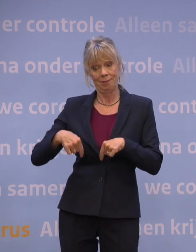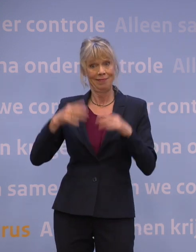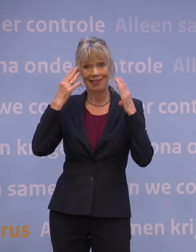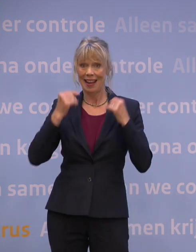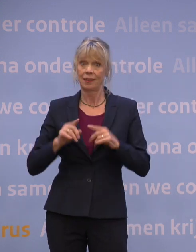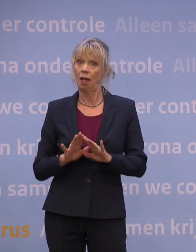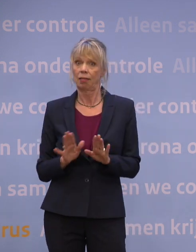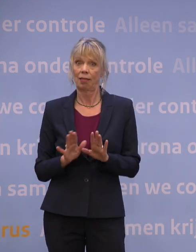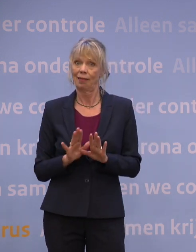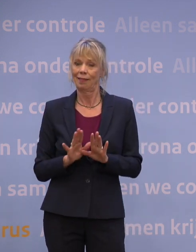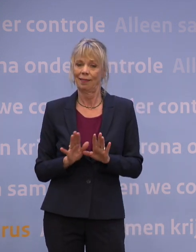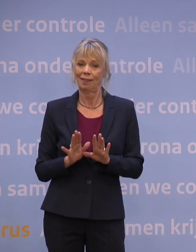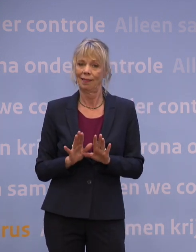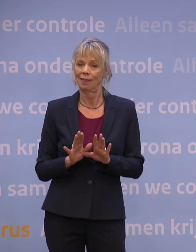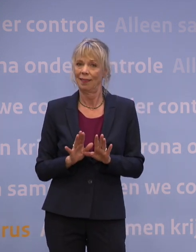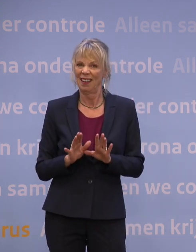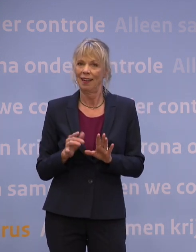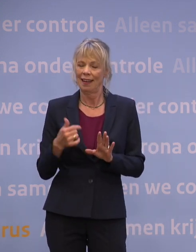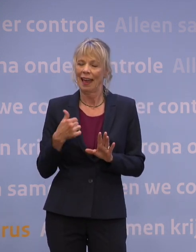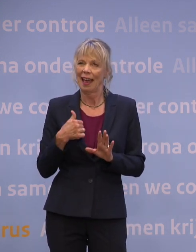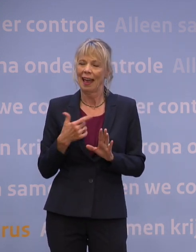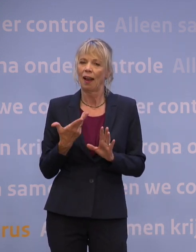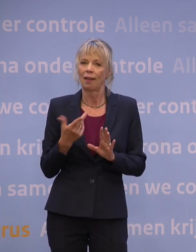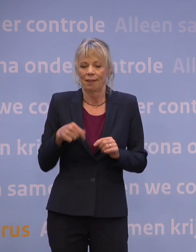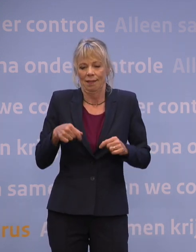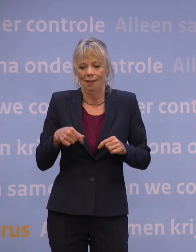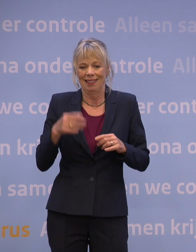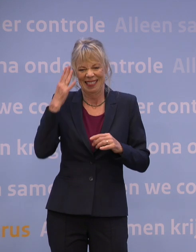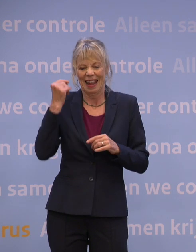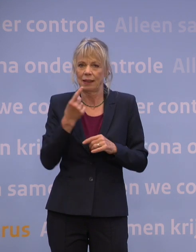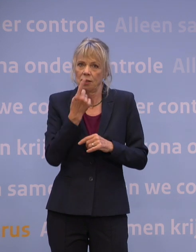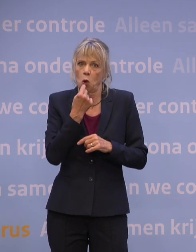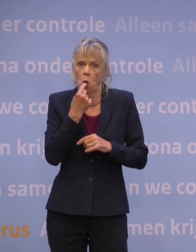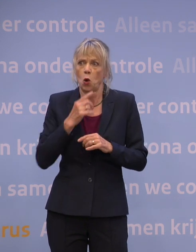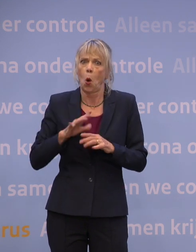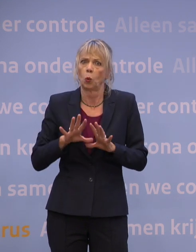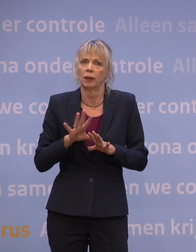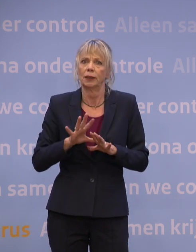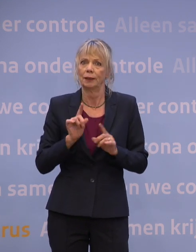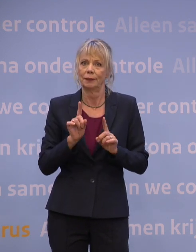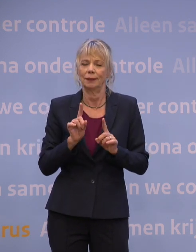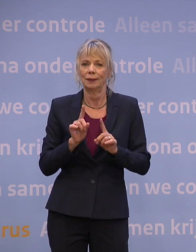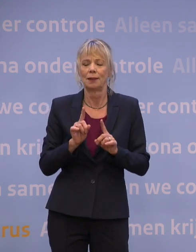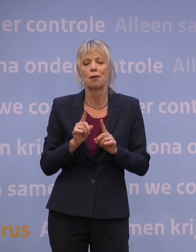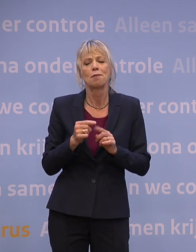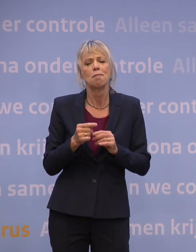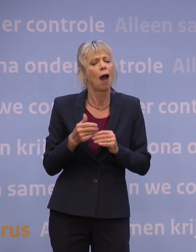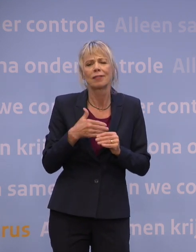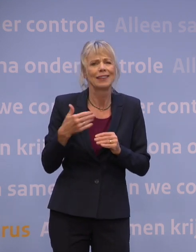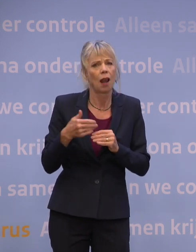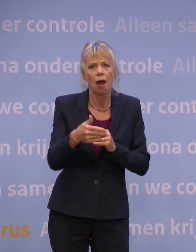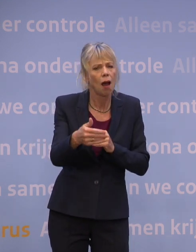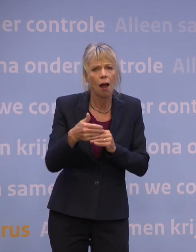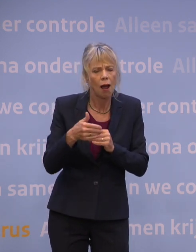Dus wij zijn eigenlijk een van de donkerst gekleurde gebieden, maar dat zal slechts van hele korte duur zijn, omdat die vier